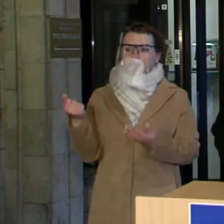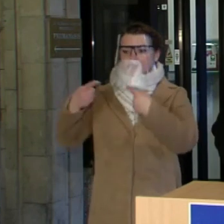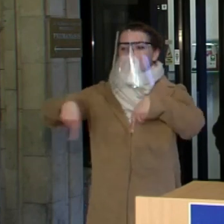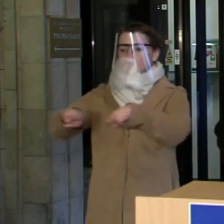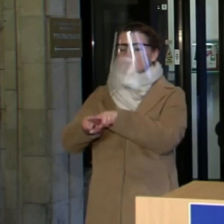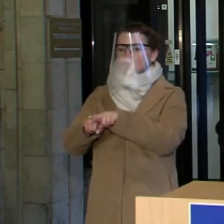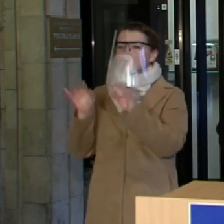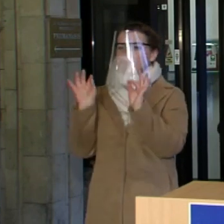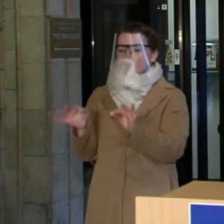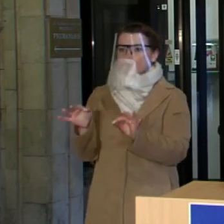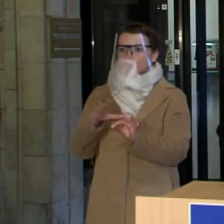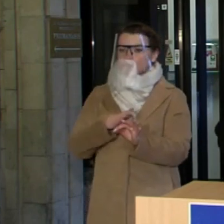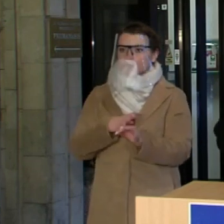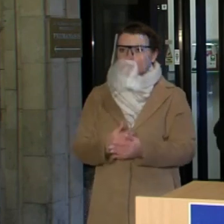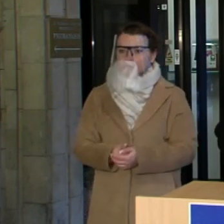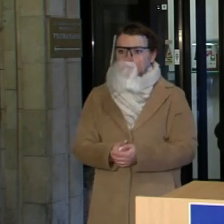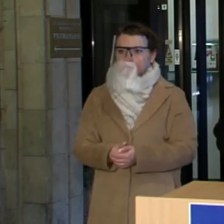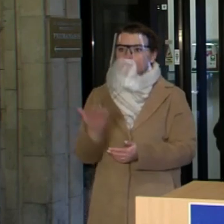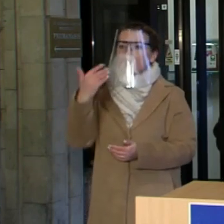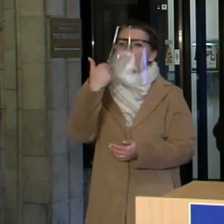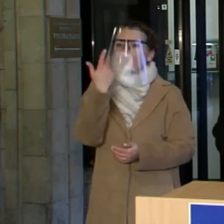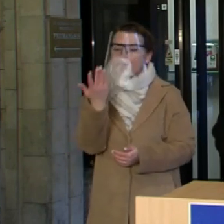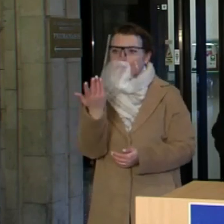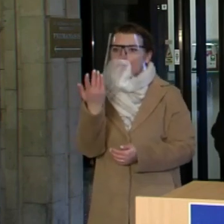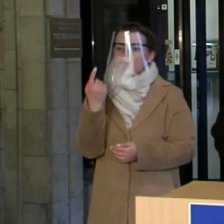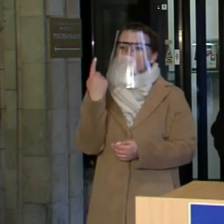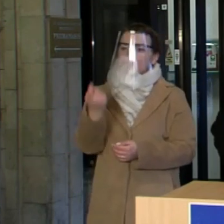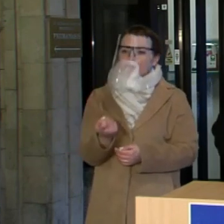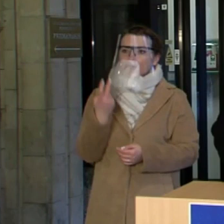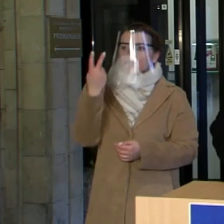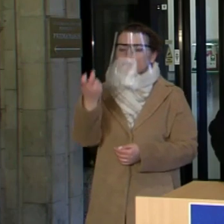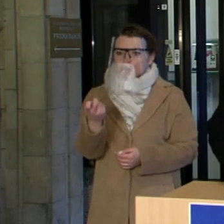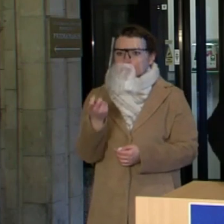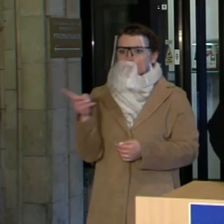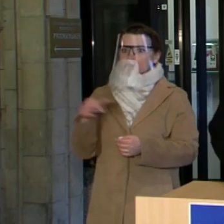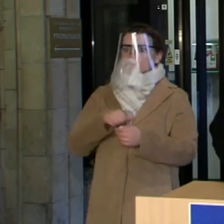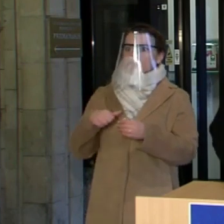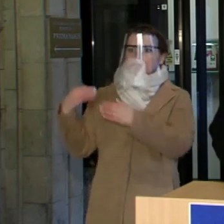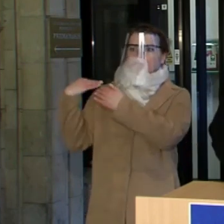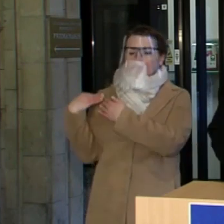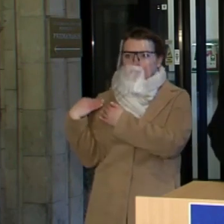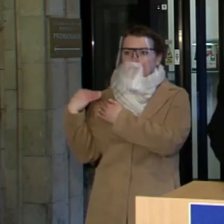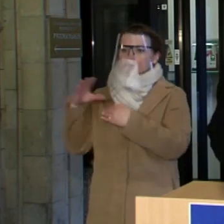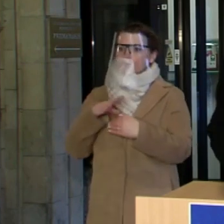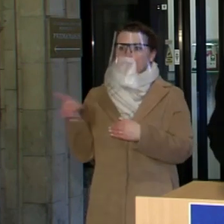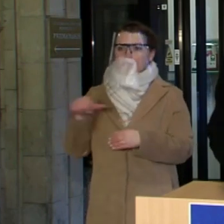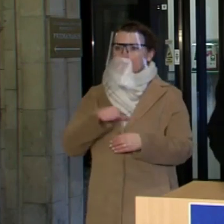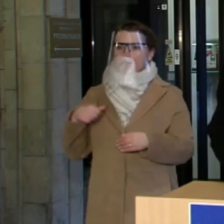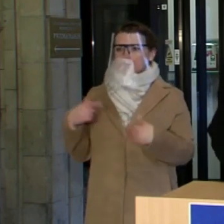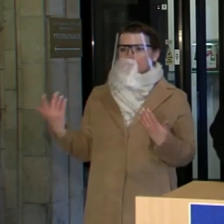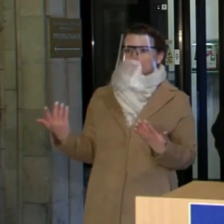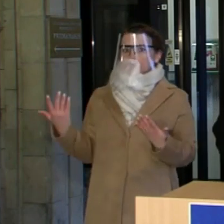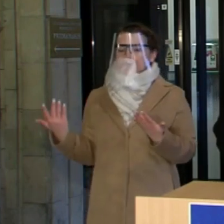teisus. Taip, vėlesnėmis savaitėmis iš tikrųjų, jam teko spręsti tokius uždavinus, kurie buvo ne jo jėgoms.